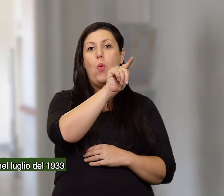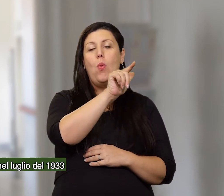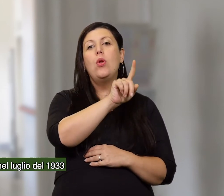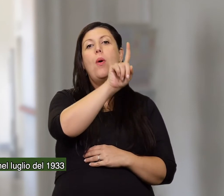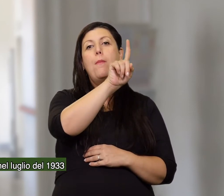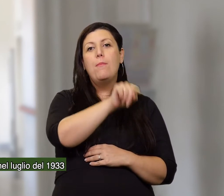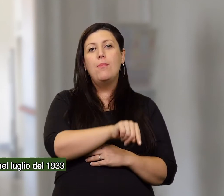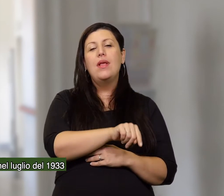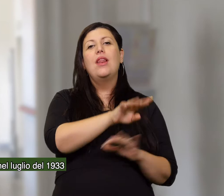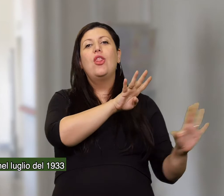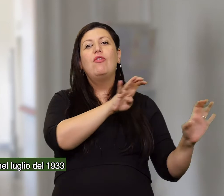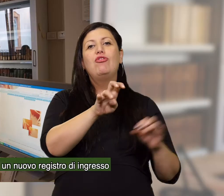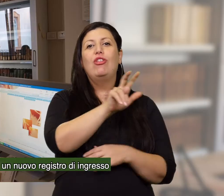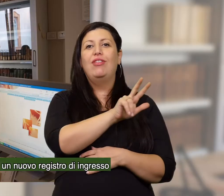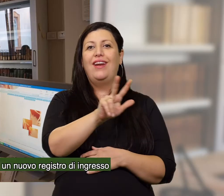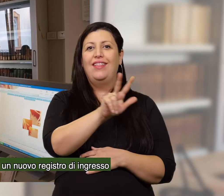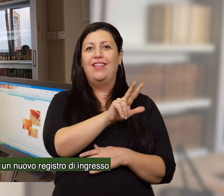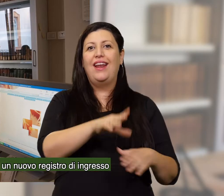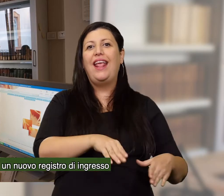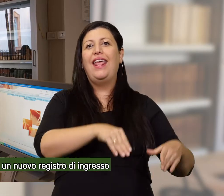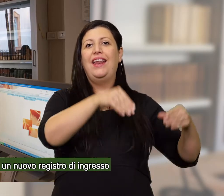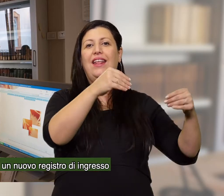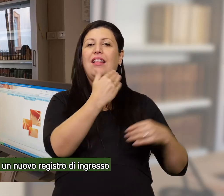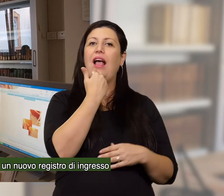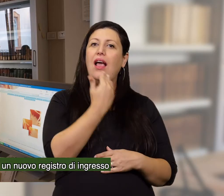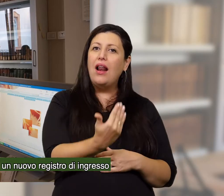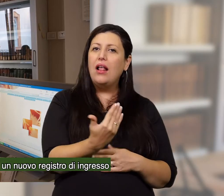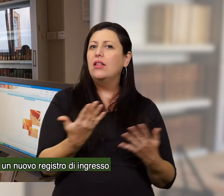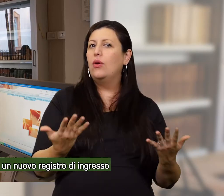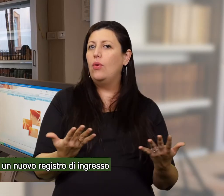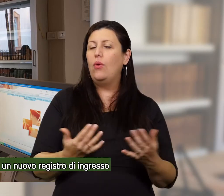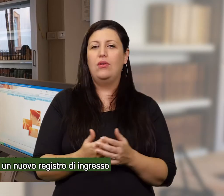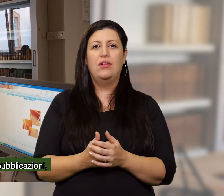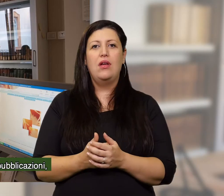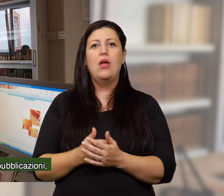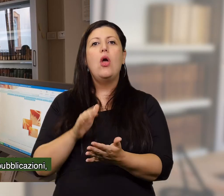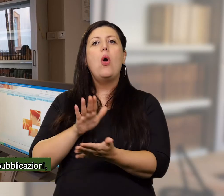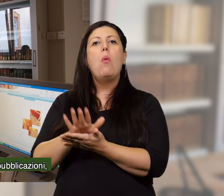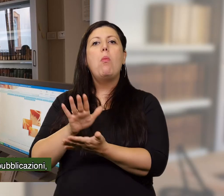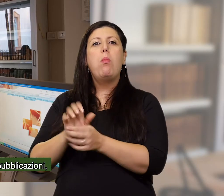con la compilazione di un nuovo registro di ingresso delle pubblicazioni,